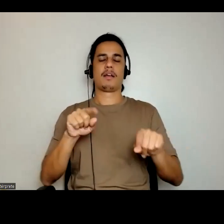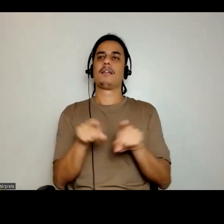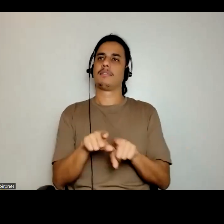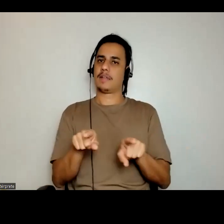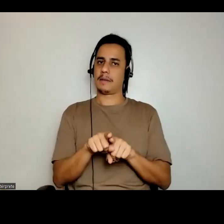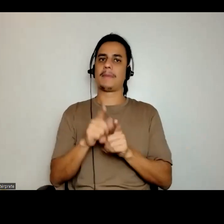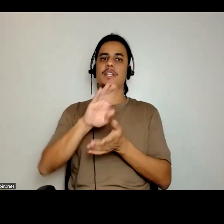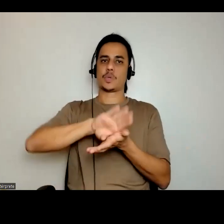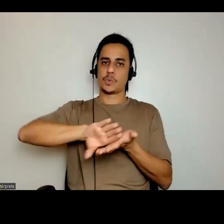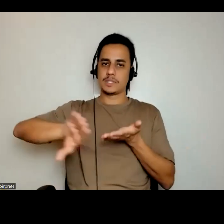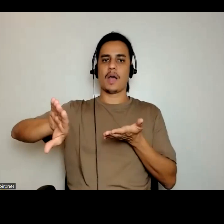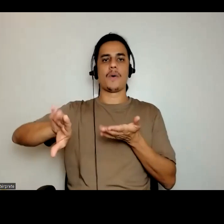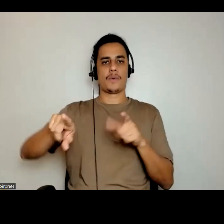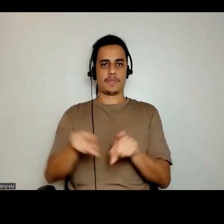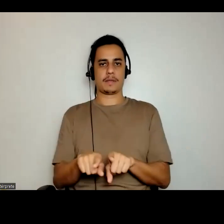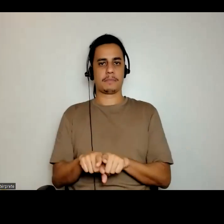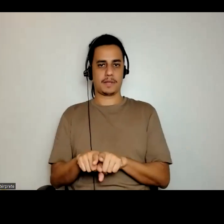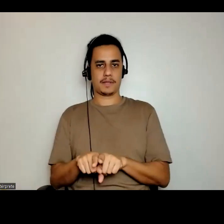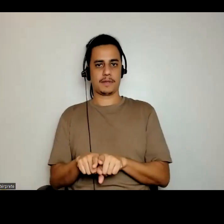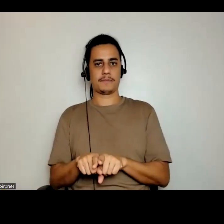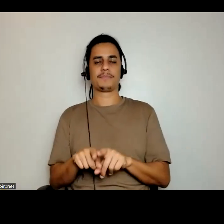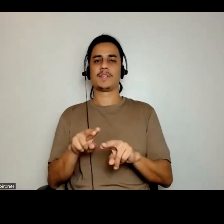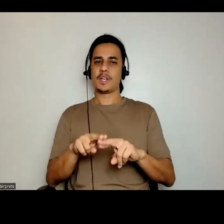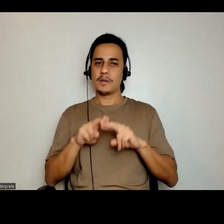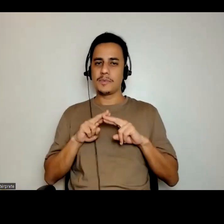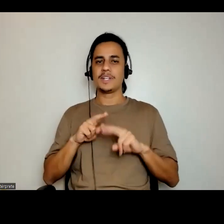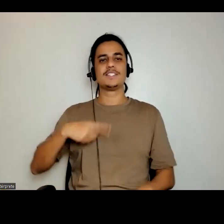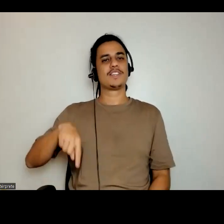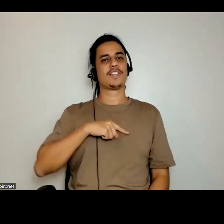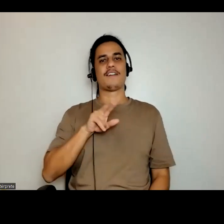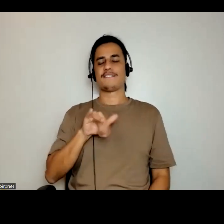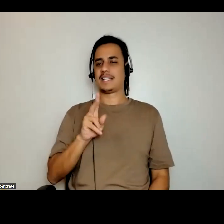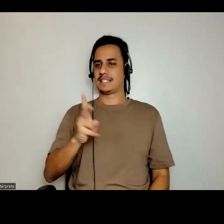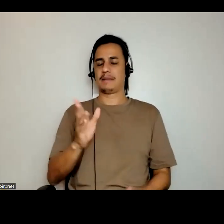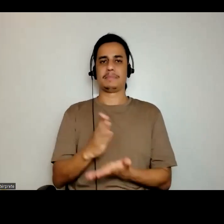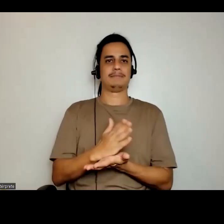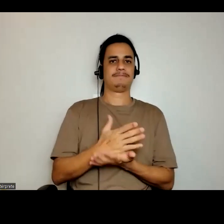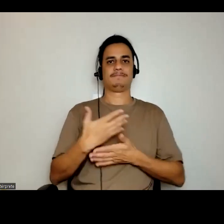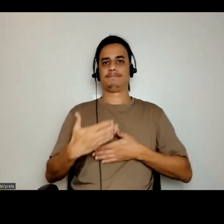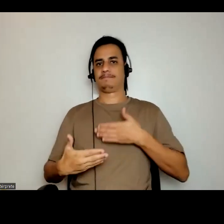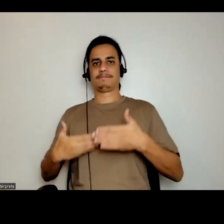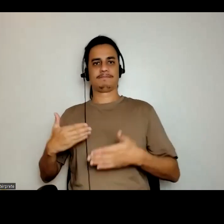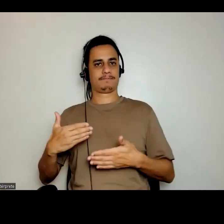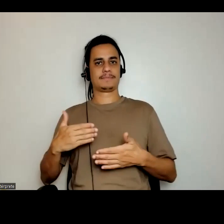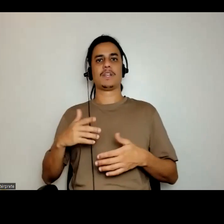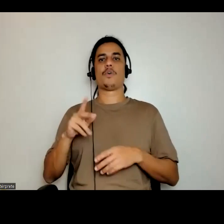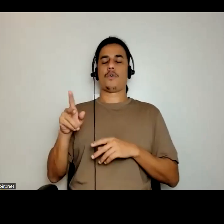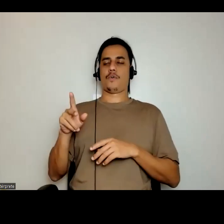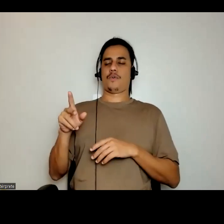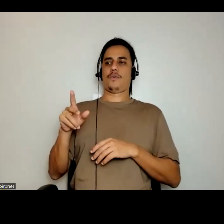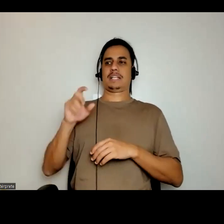de exclusão. Então, por isso que a gente vai sempre estar nessa lida. Quando o poder público é